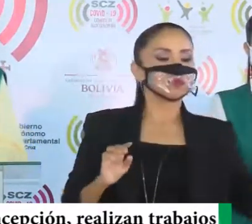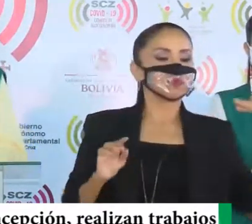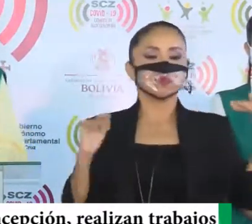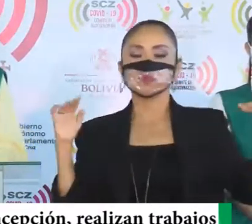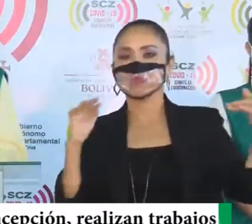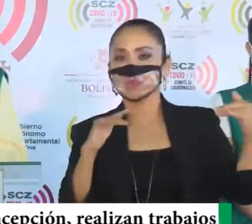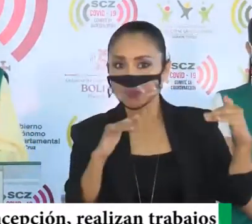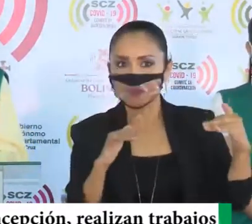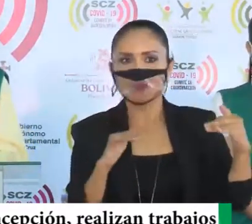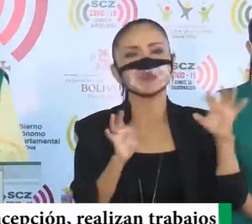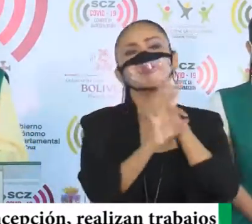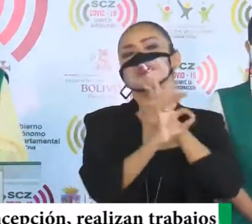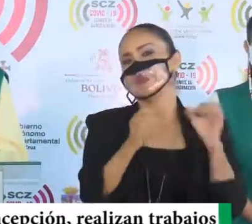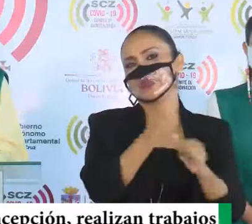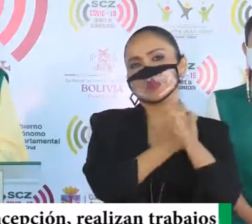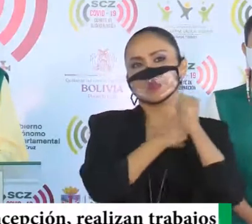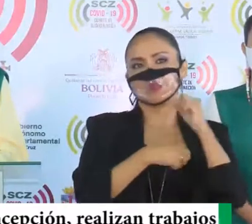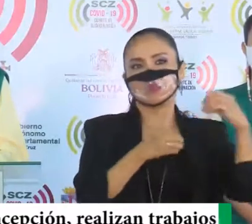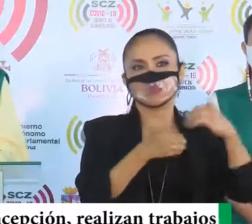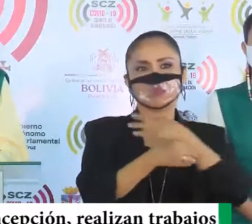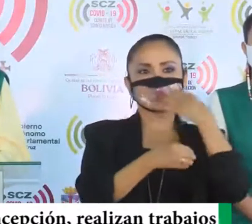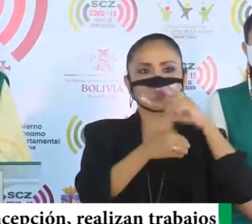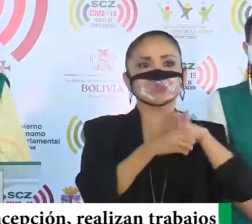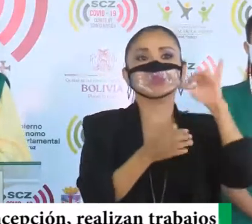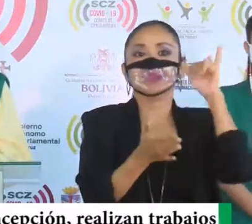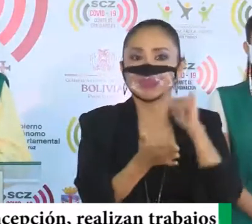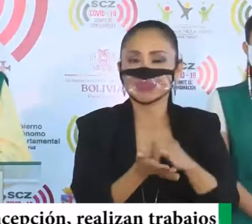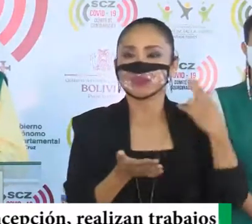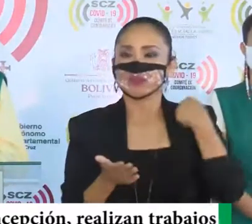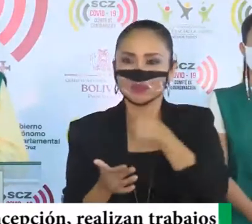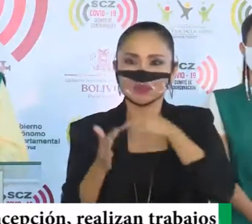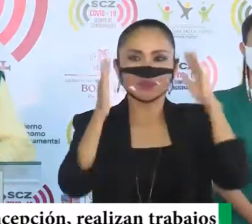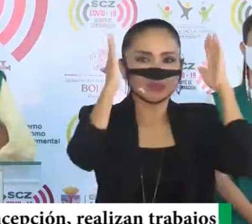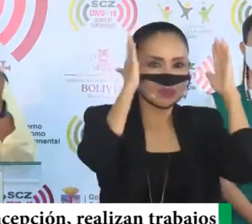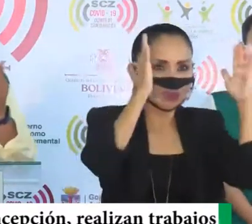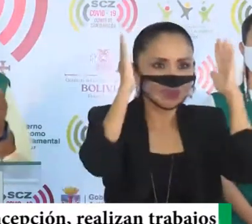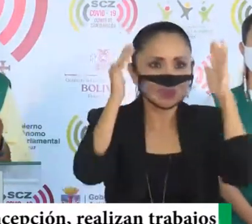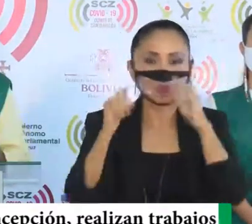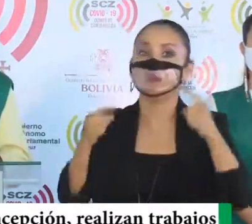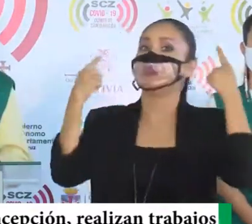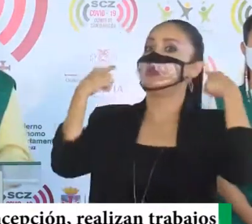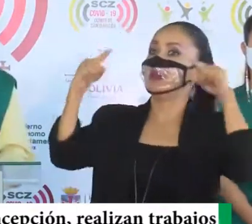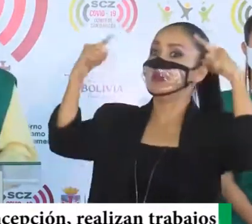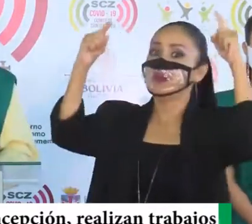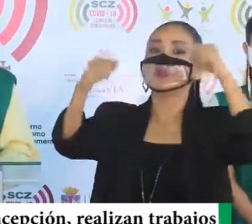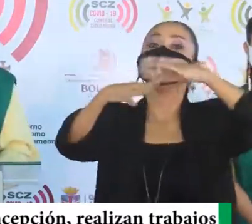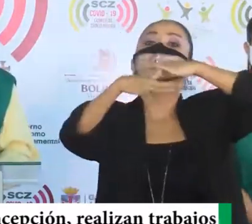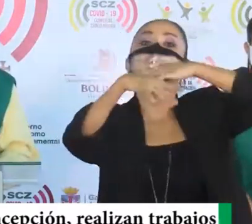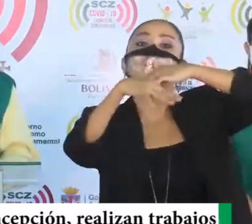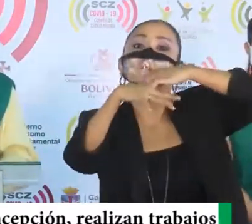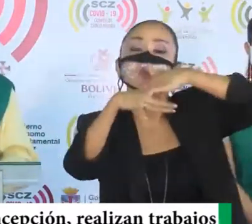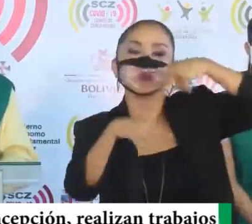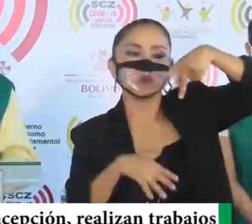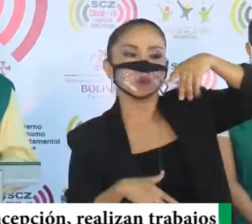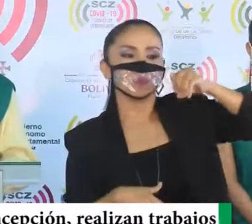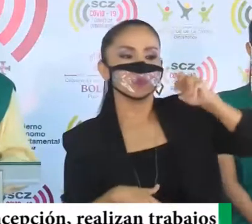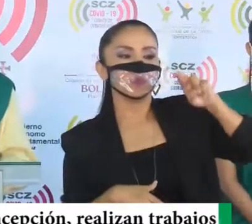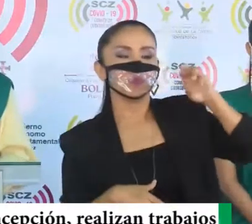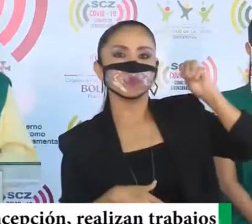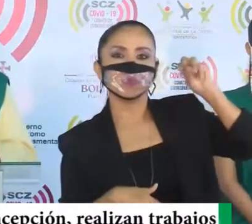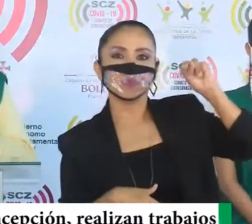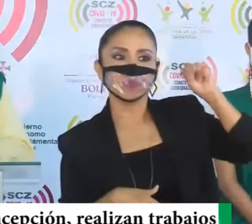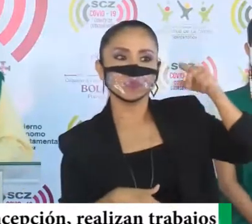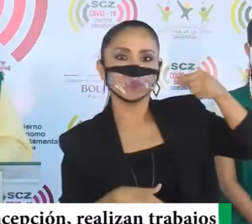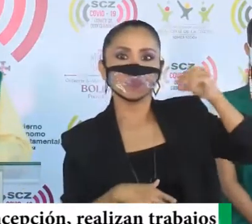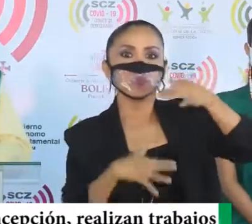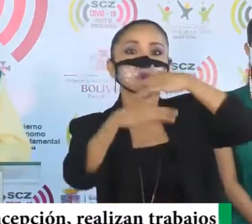tener el riesgo, de contagiarse, entonces, esa es la atención, que venimos haciendo, ha sido un éxito, en Porongo, hace dos días, el día